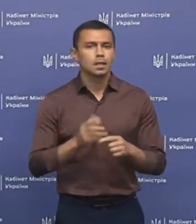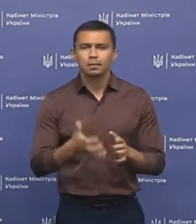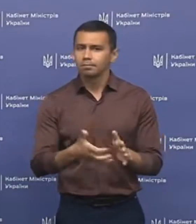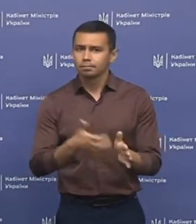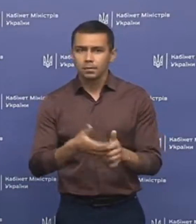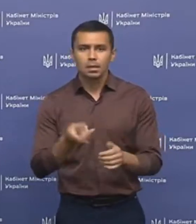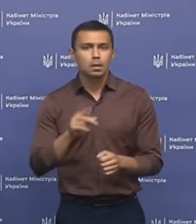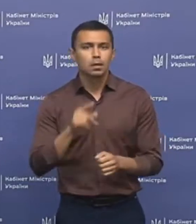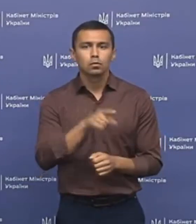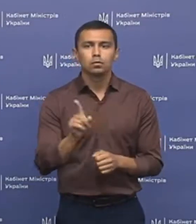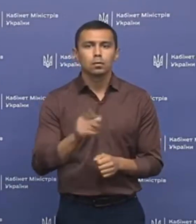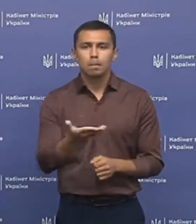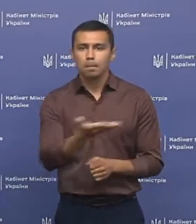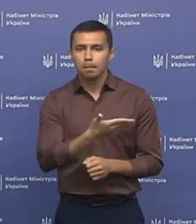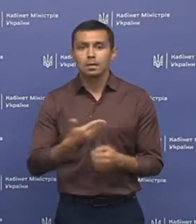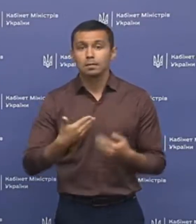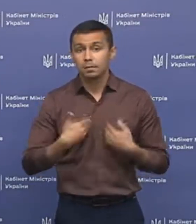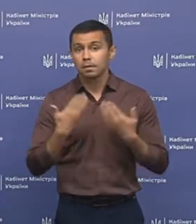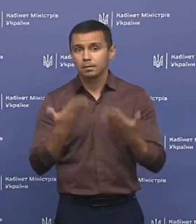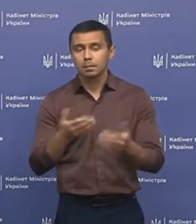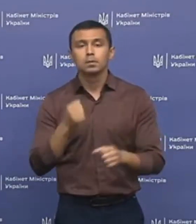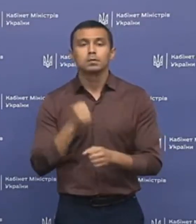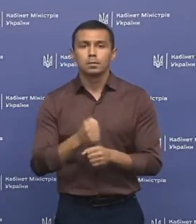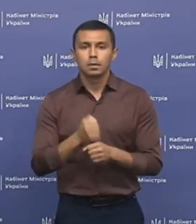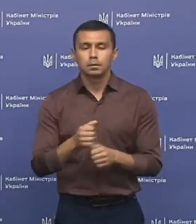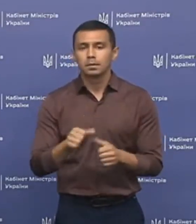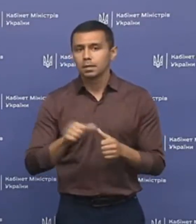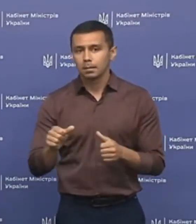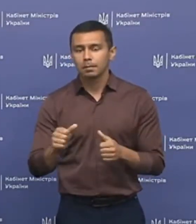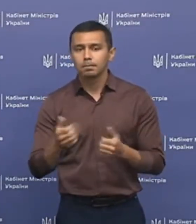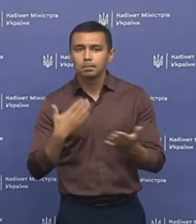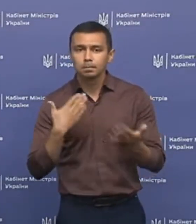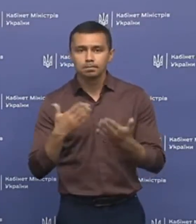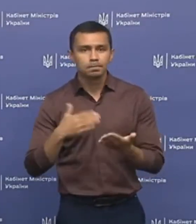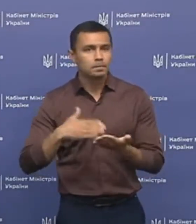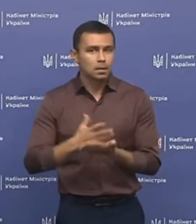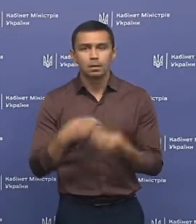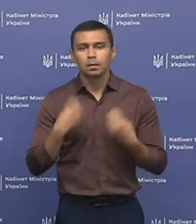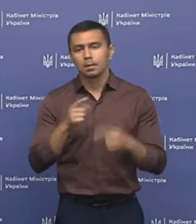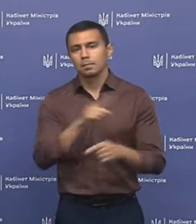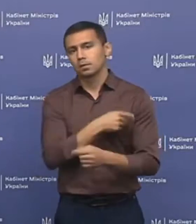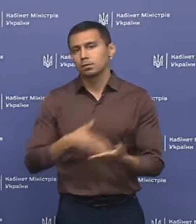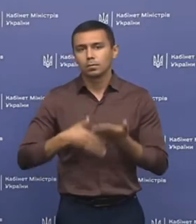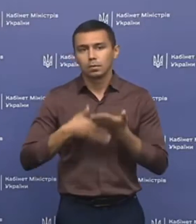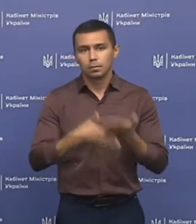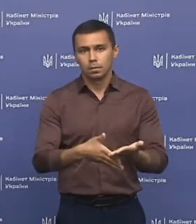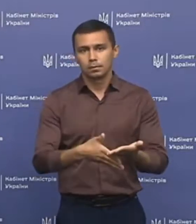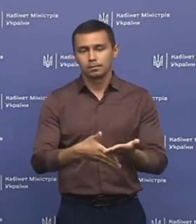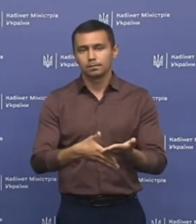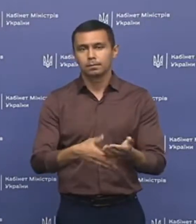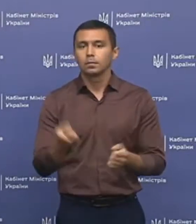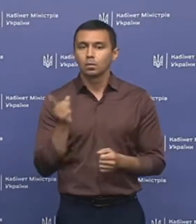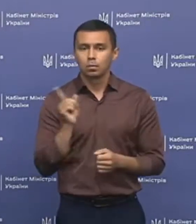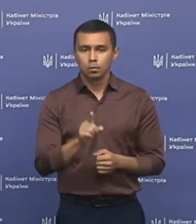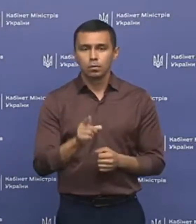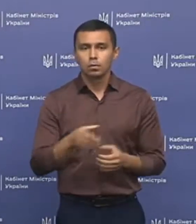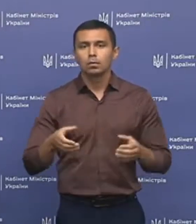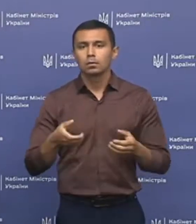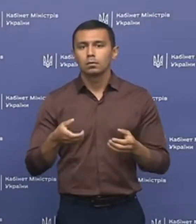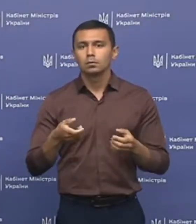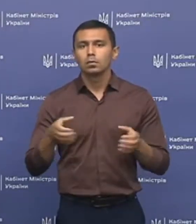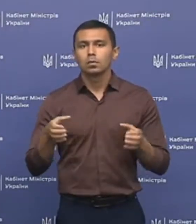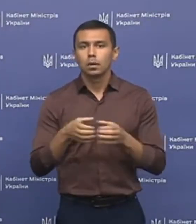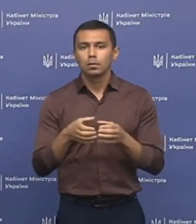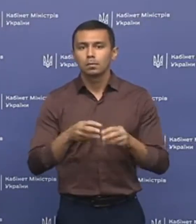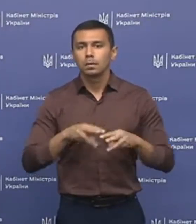недостатньо для того, щоб ми з вами зробили саме підходи, як і свої надання медичної допомоги. Тому командою